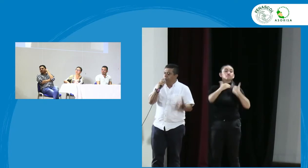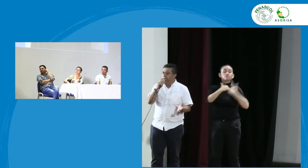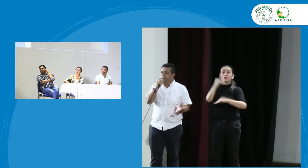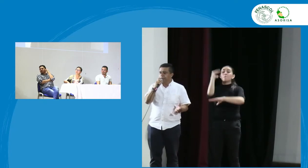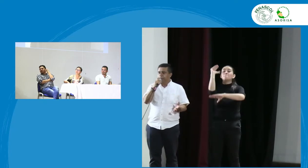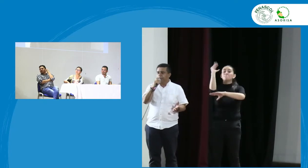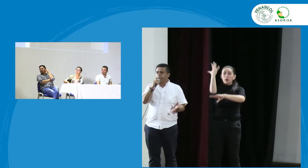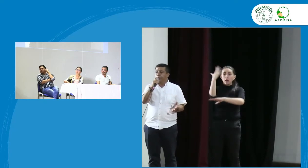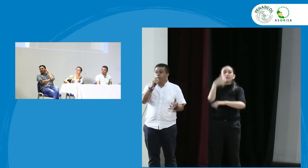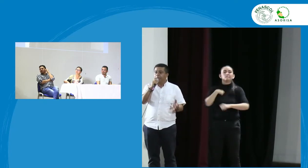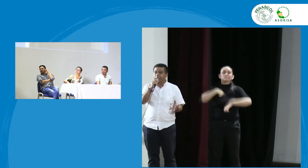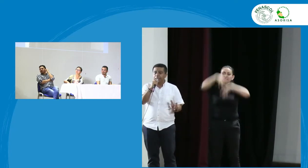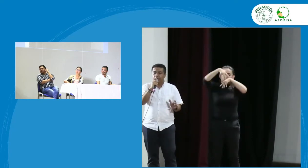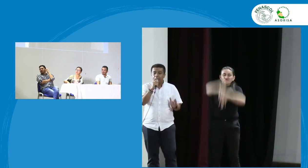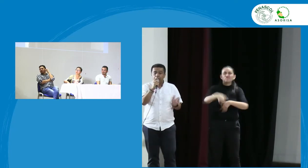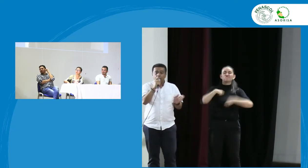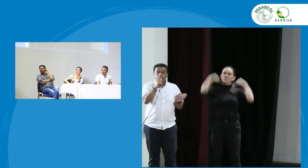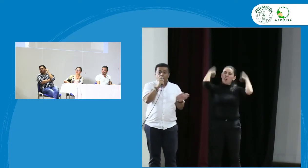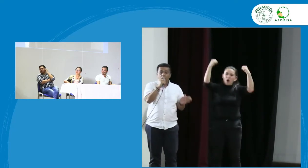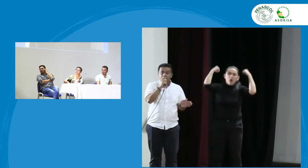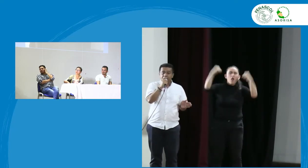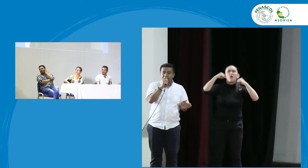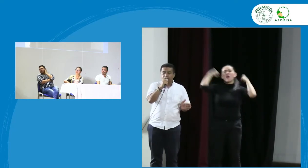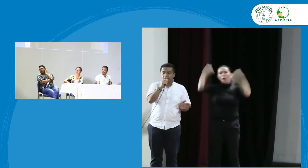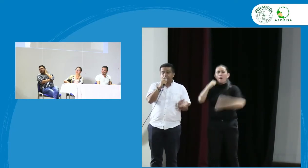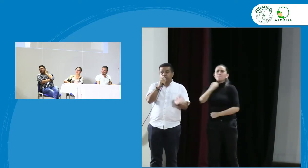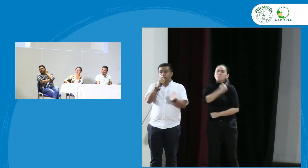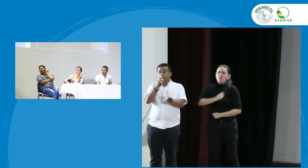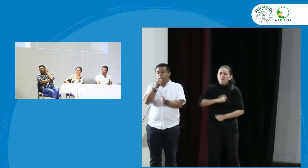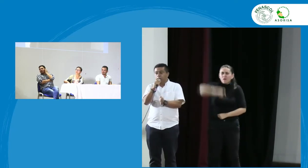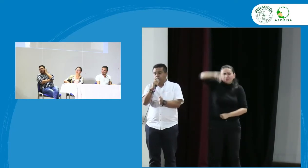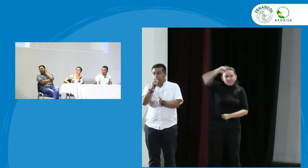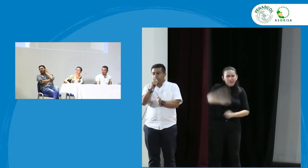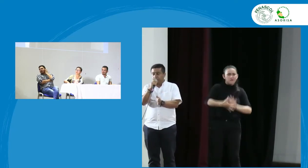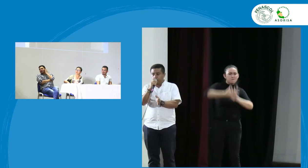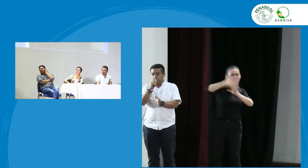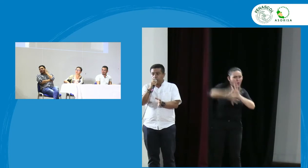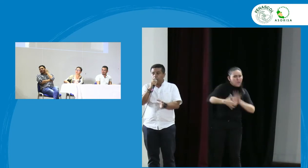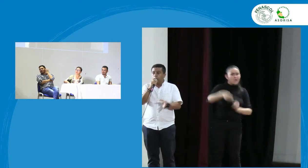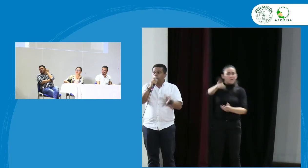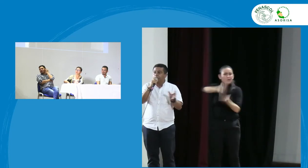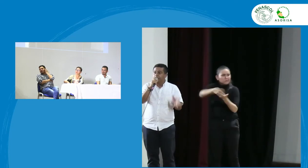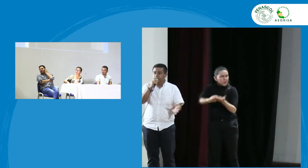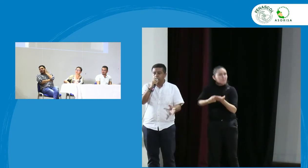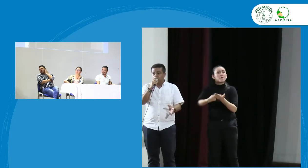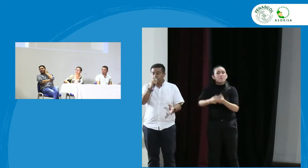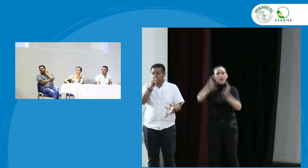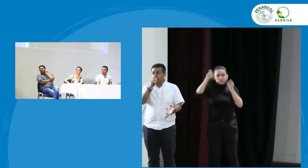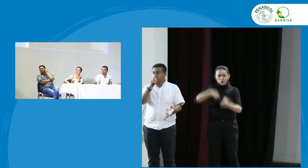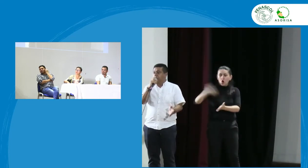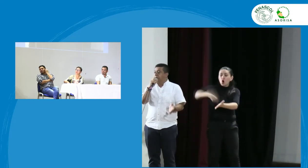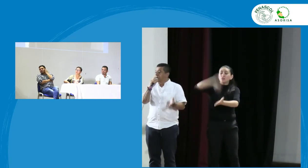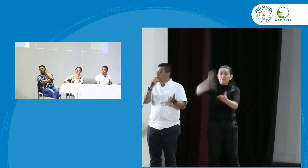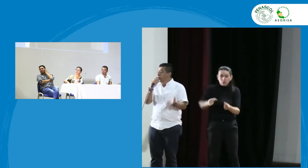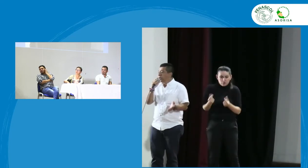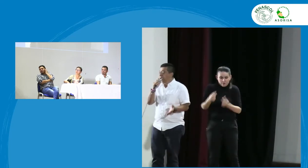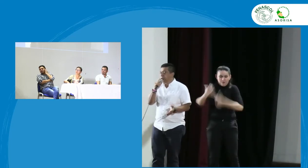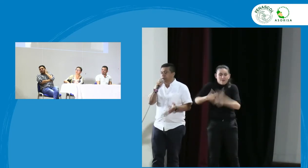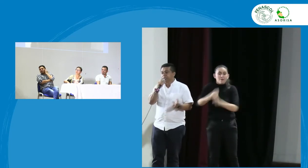huelgas para poder de que los intérpretes o modelos lingüísticos puedan tener su contratación algunos de ellos que